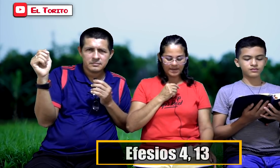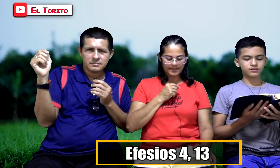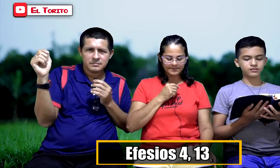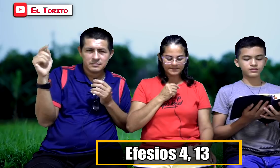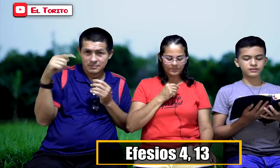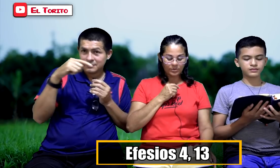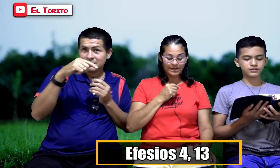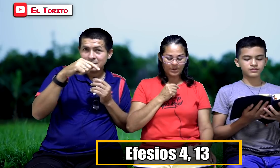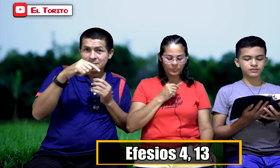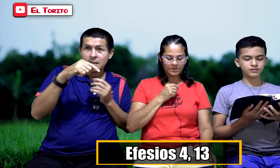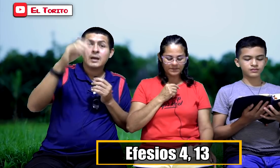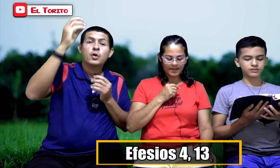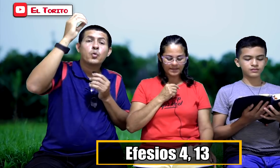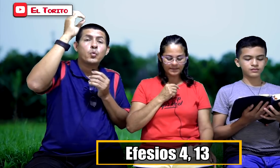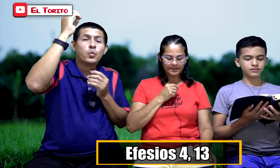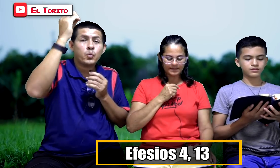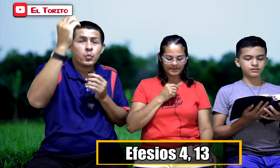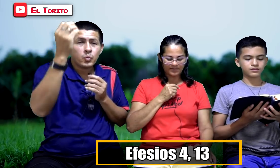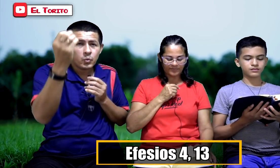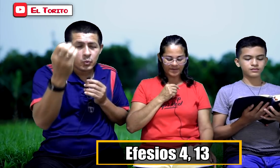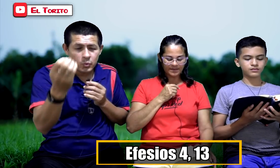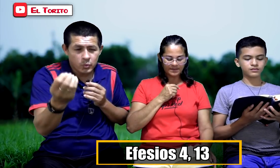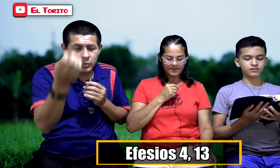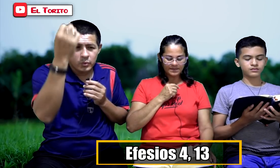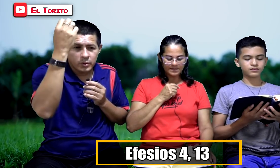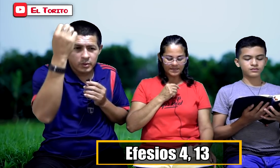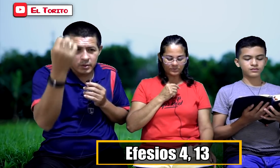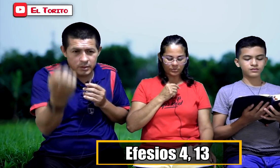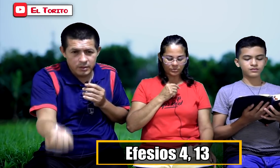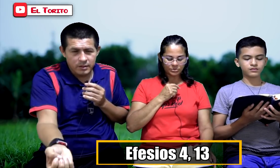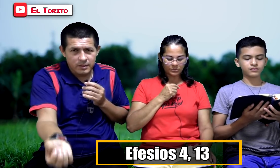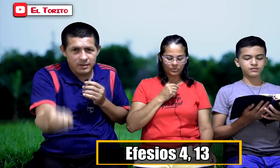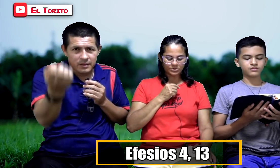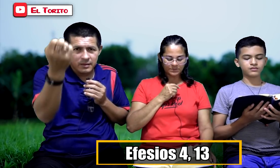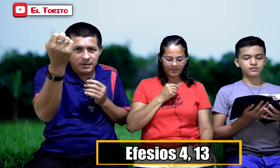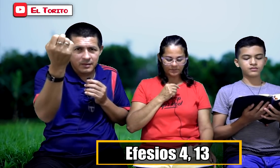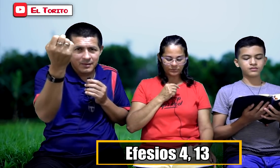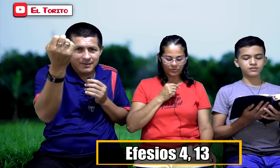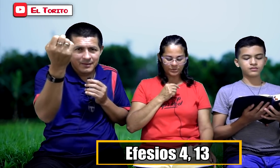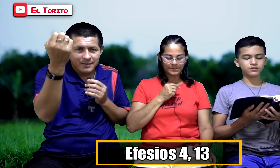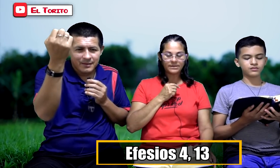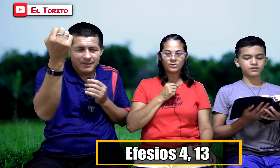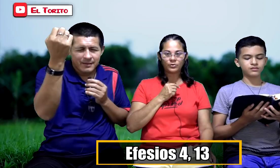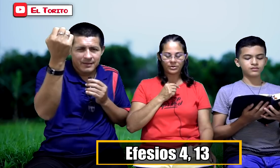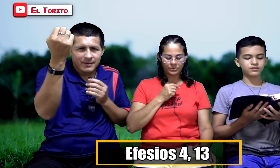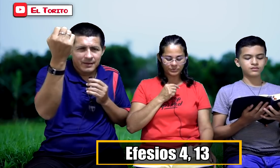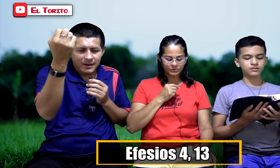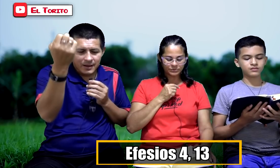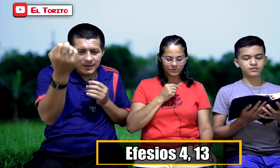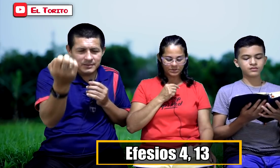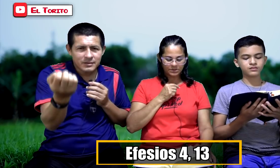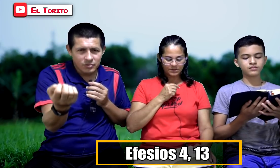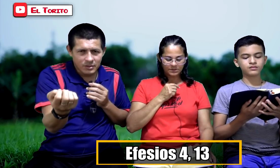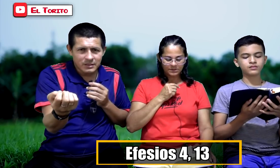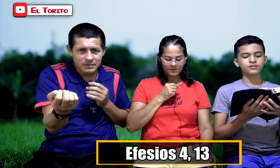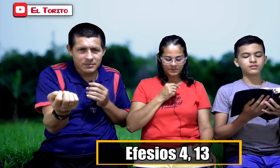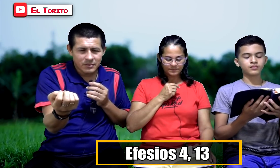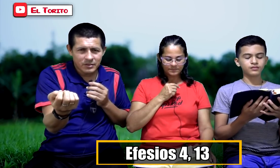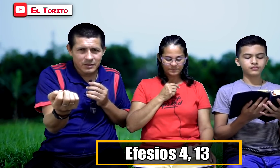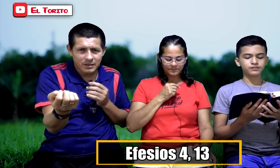alcancemos la unidad en la fe y el conocimiento del Hijo de Dios. Hasta que todos alcancemos la unidad,